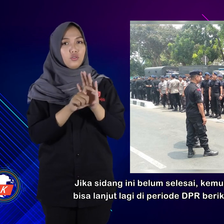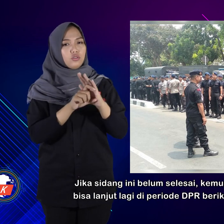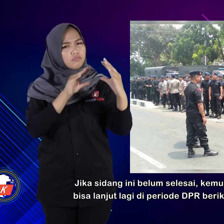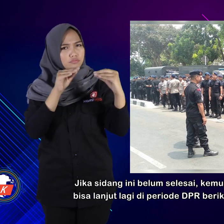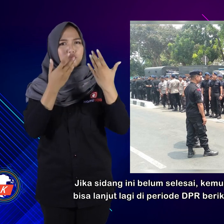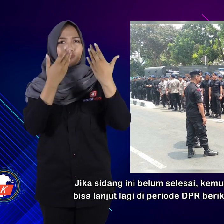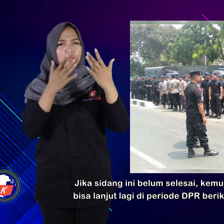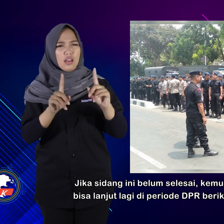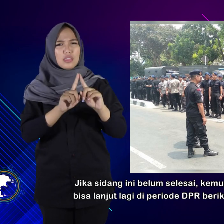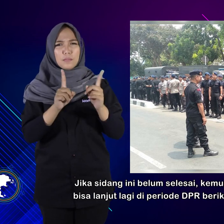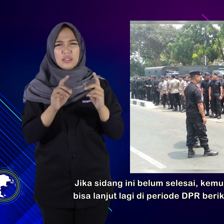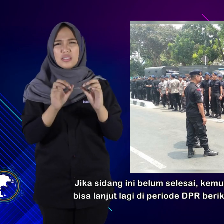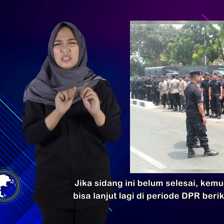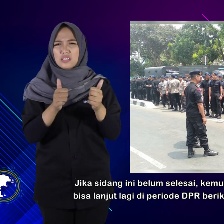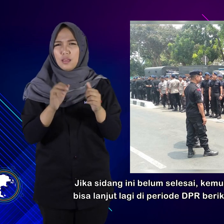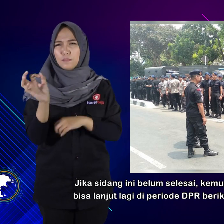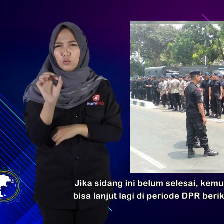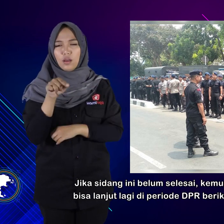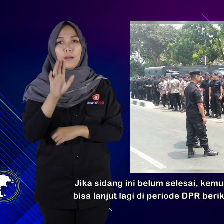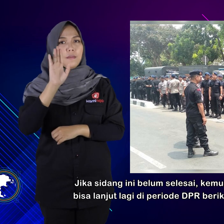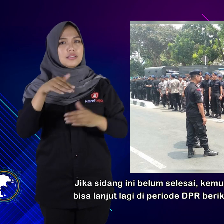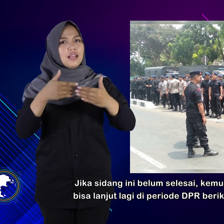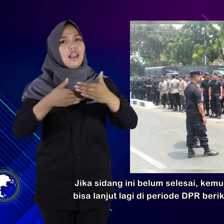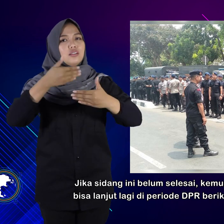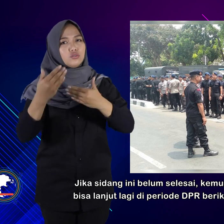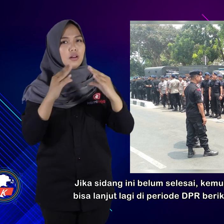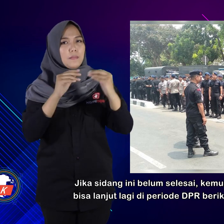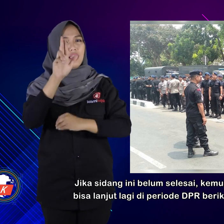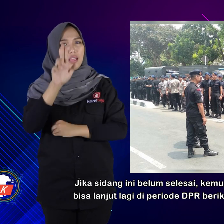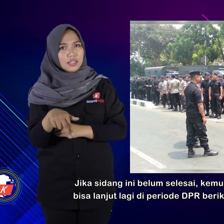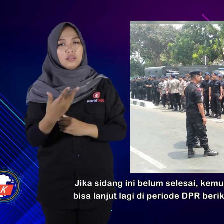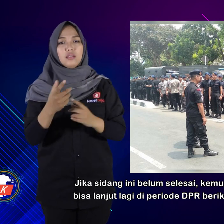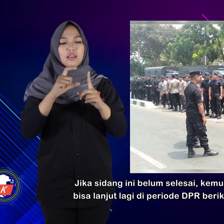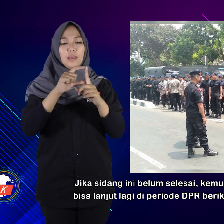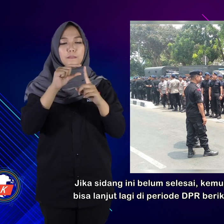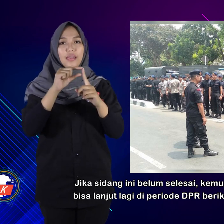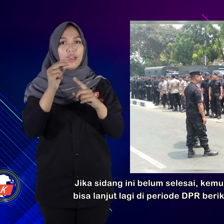Jika sidang ini belum selesai, kemungkinan bisa lanjut lagi di periode DPR berikutnya.